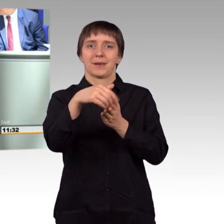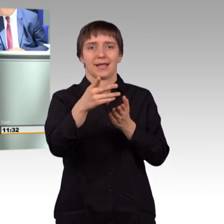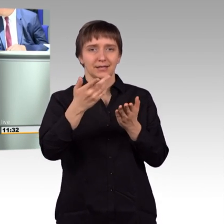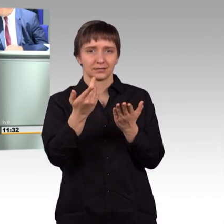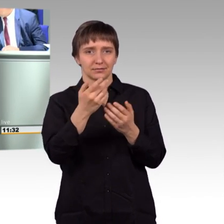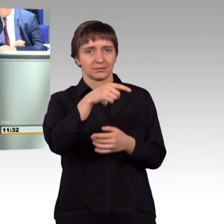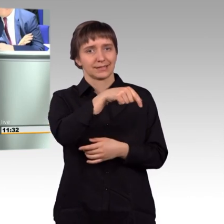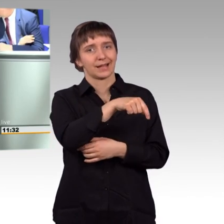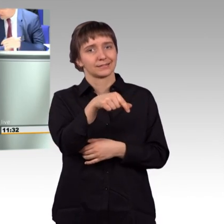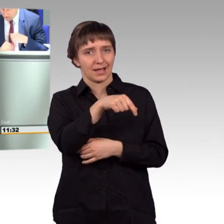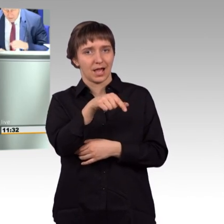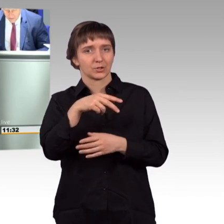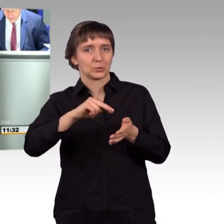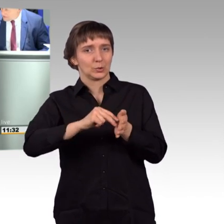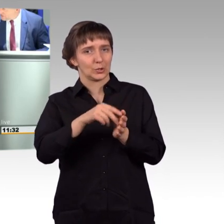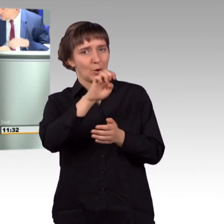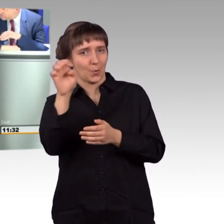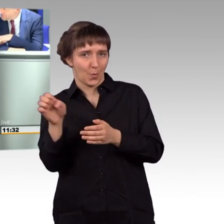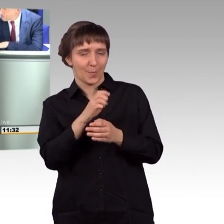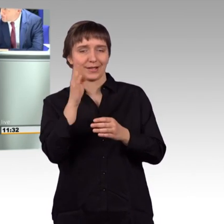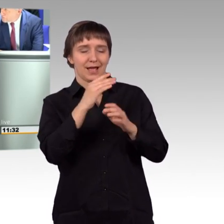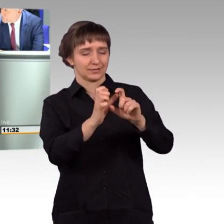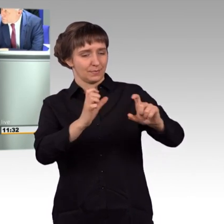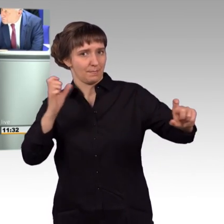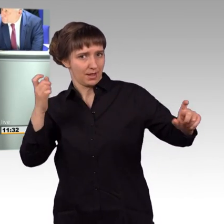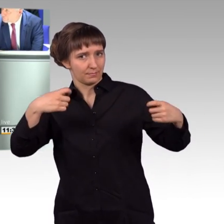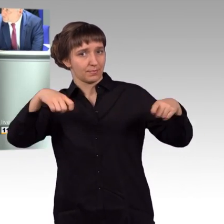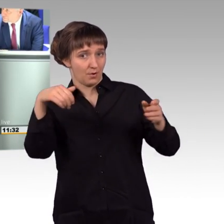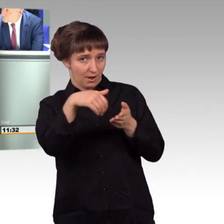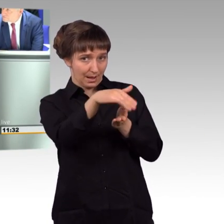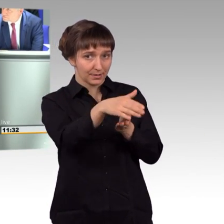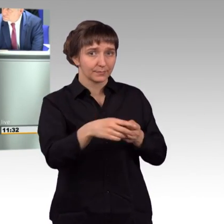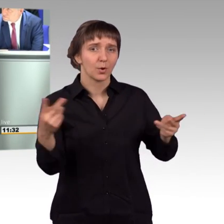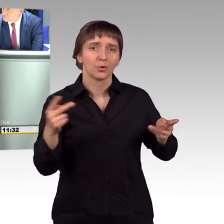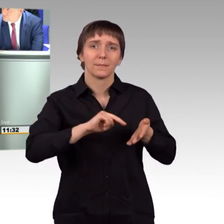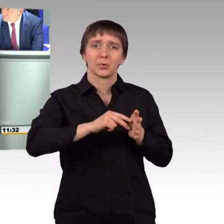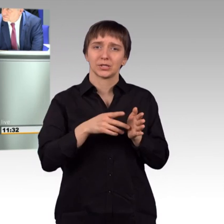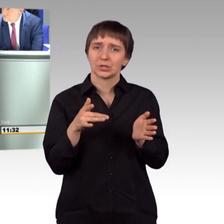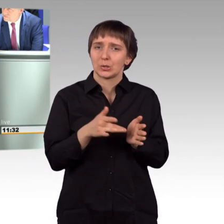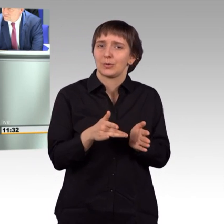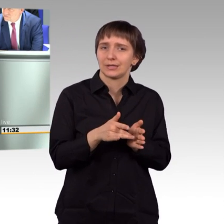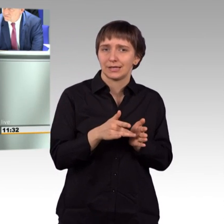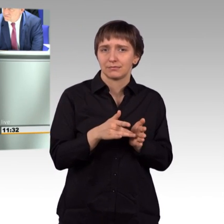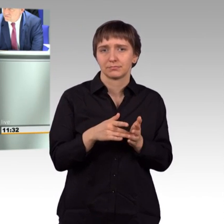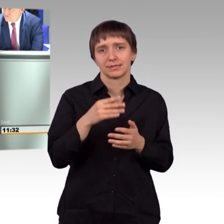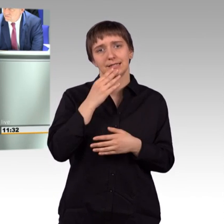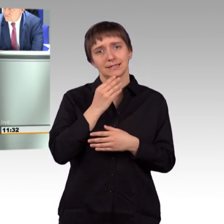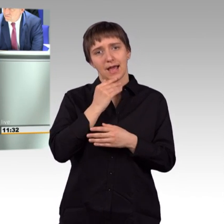Syrien nach Europa? Oder gab es politische Gründe, etwa die indirekte Unterstützung Israels bei der